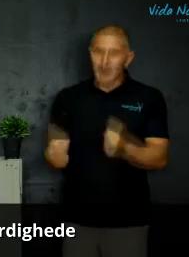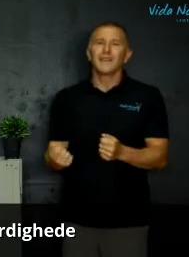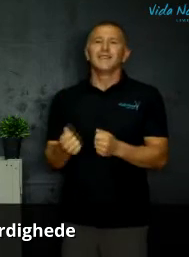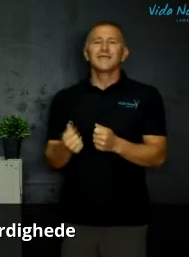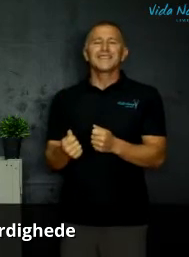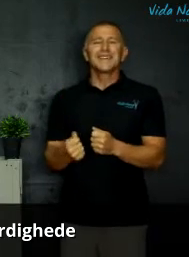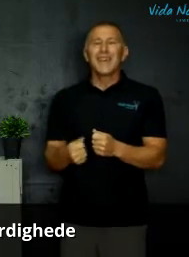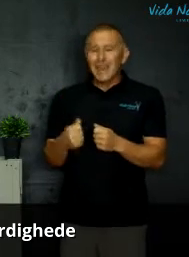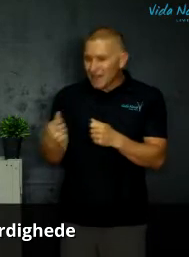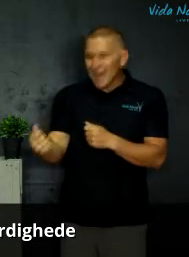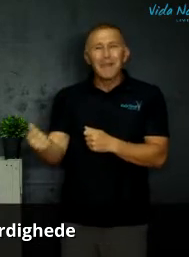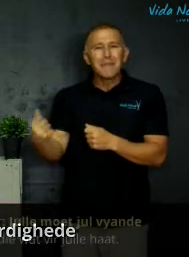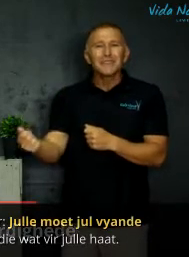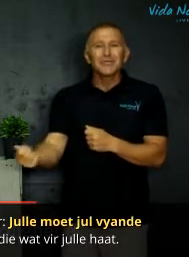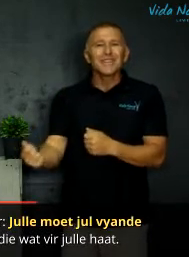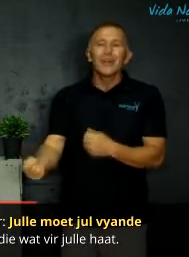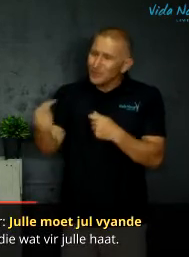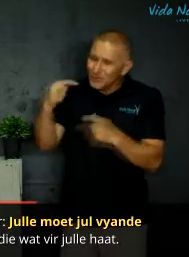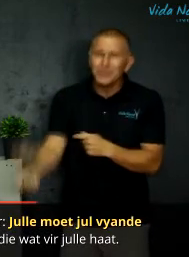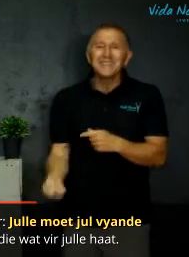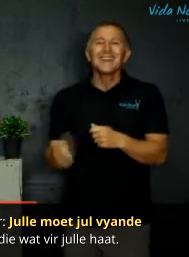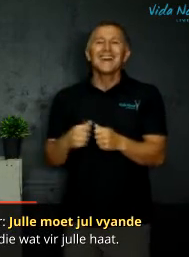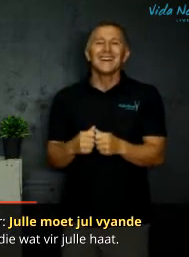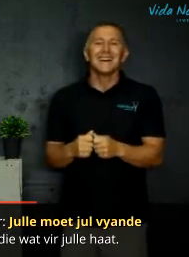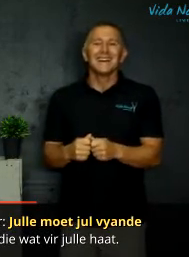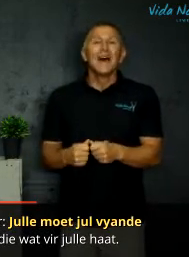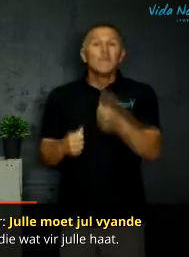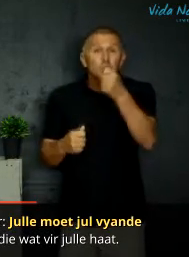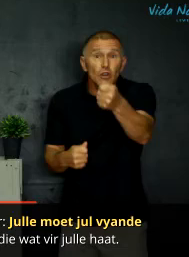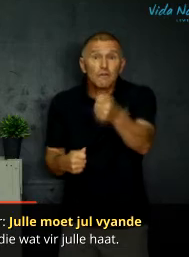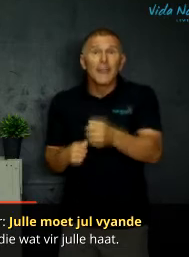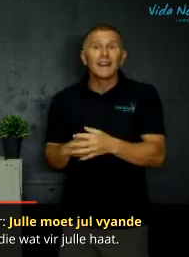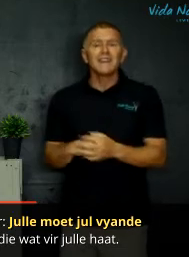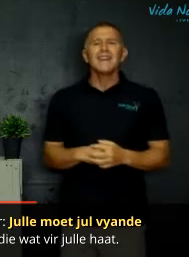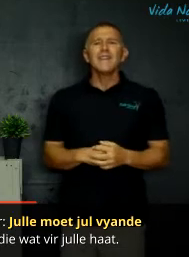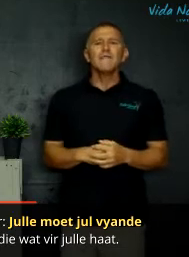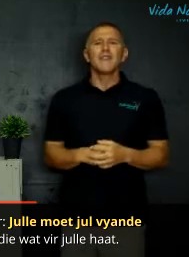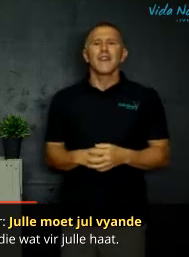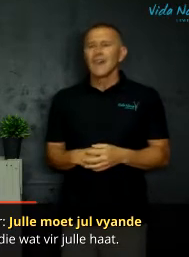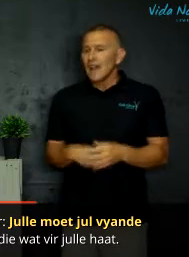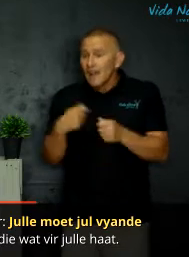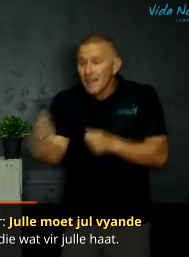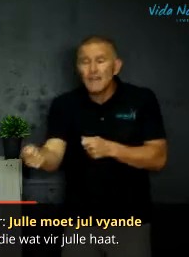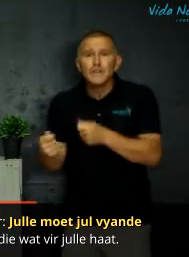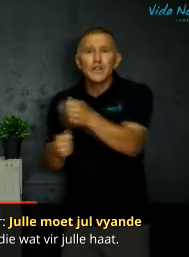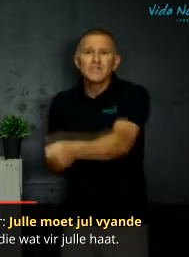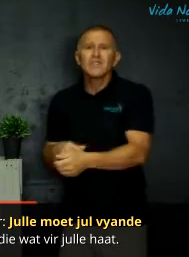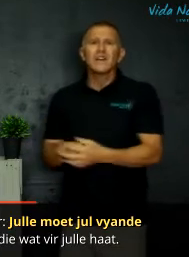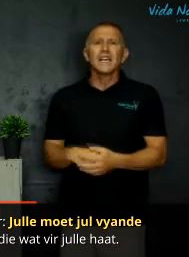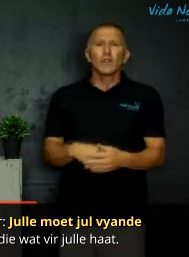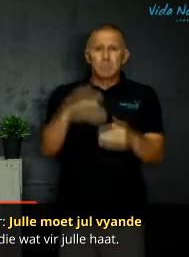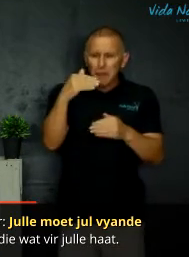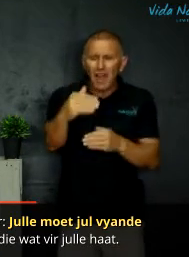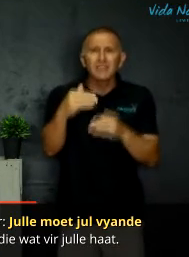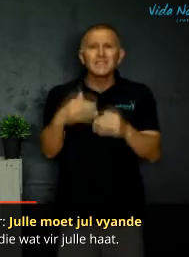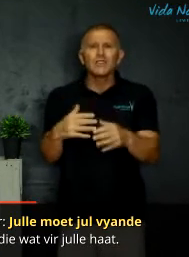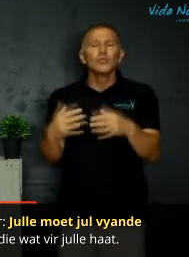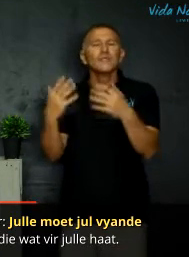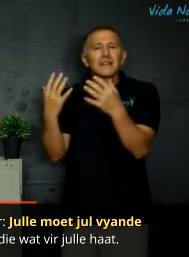dit wat jy wil mense moet aan jou doen doen dit aan hulle moet jou vijanden lief gee vir jou sal gegewe wat praktische goed dit